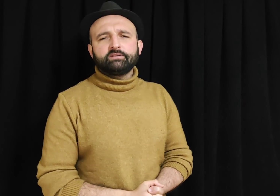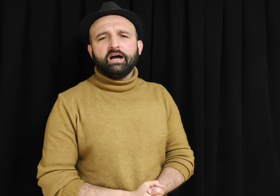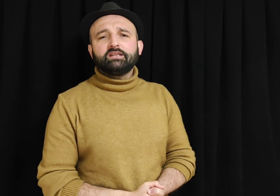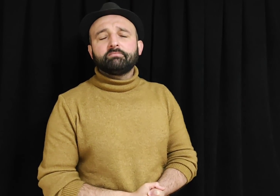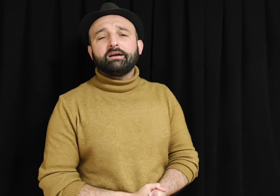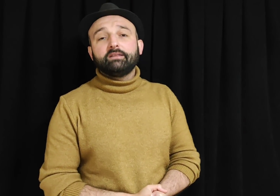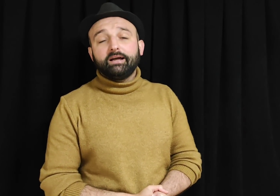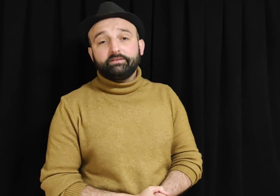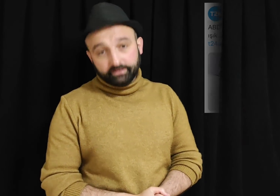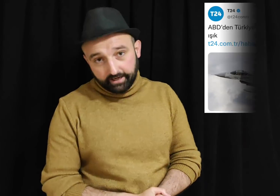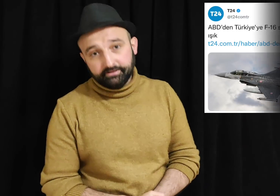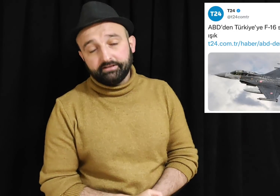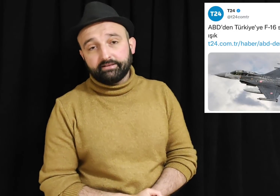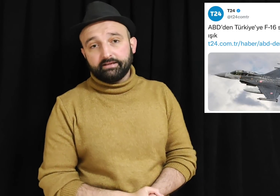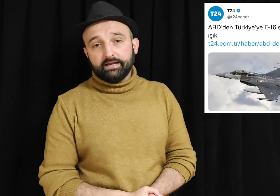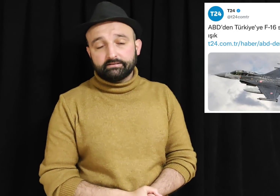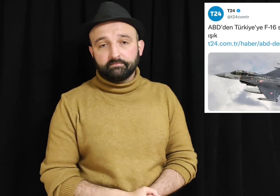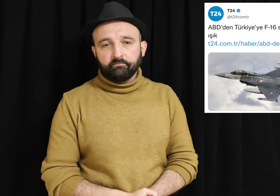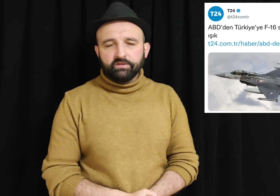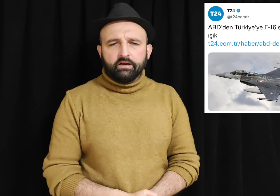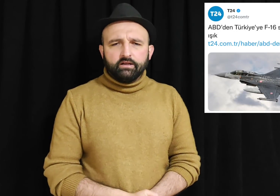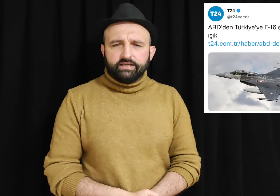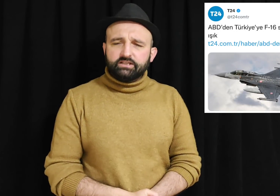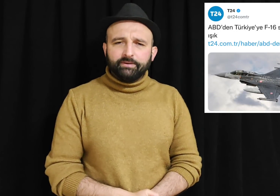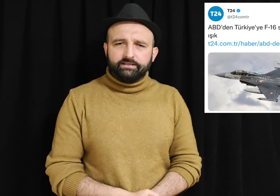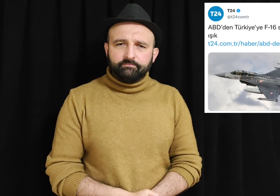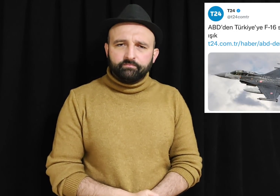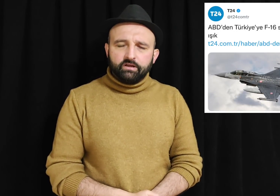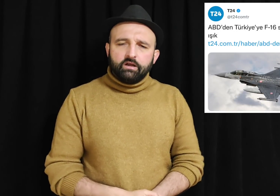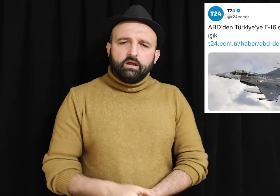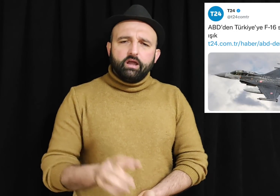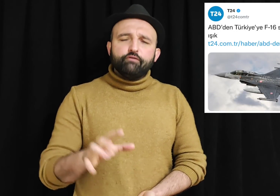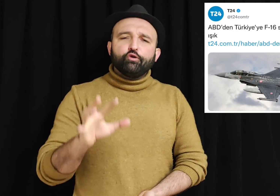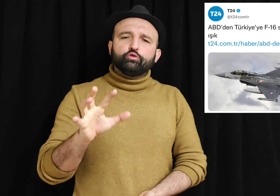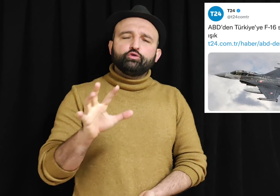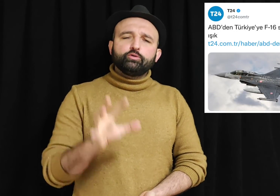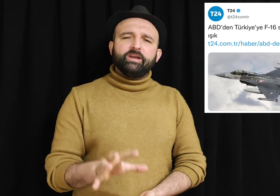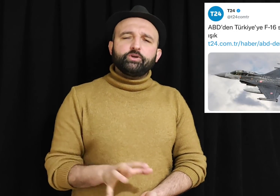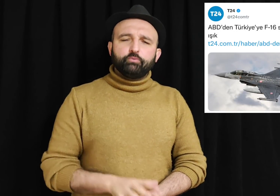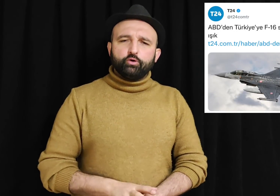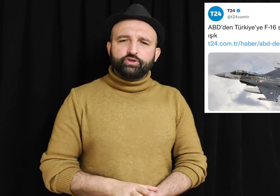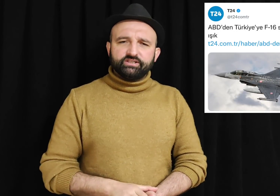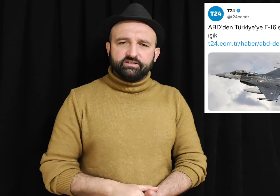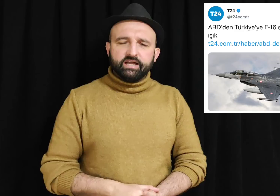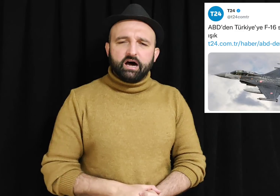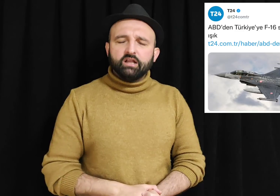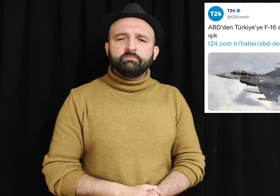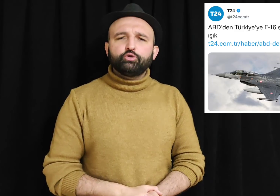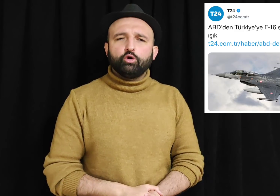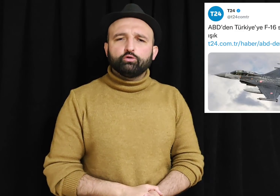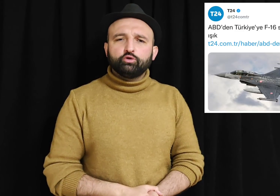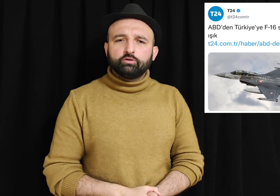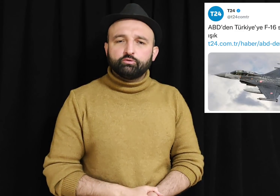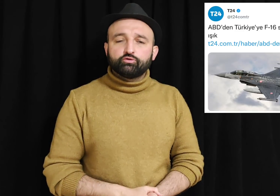atmakla tehdit ettiler. Yetmedi. F-35 projesinde almış olduğumuz